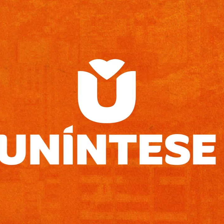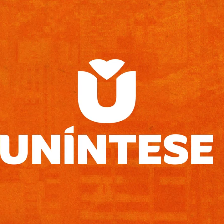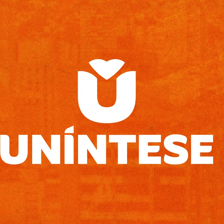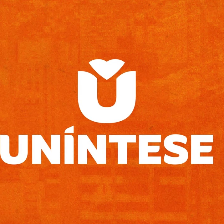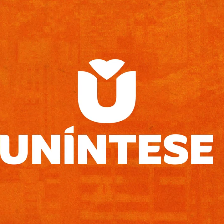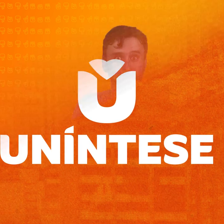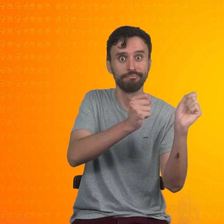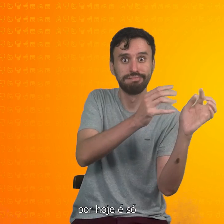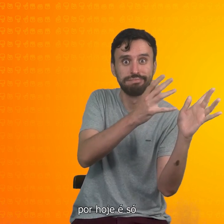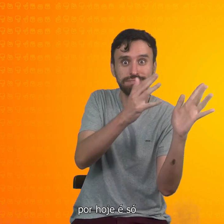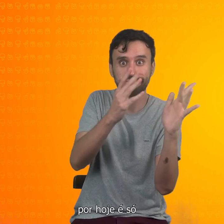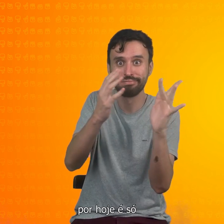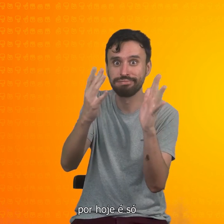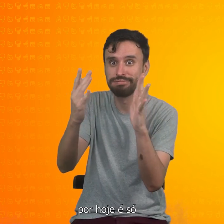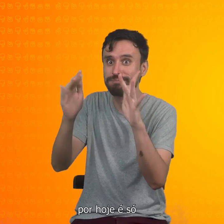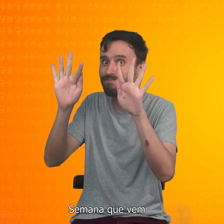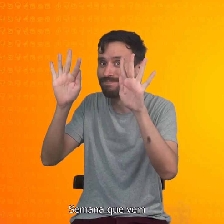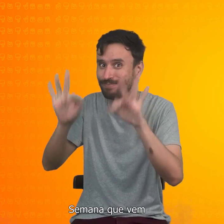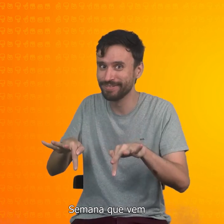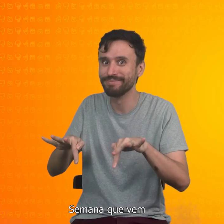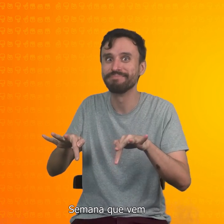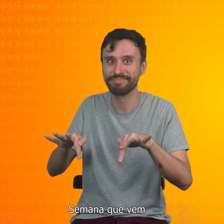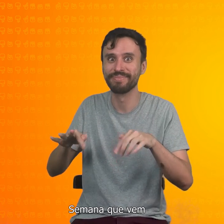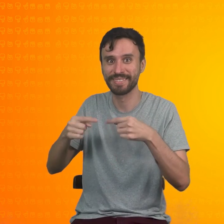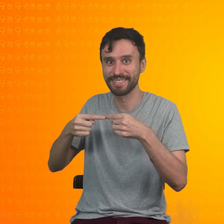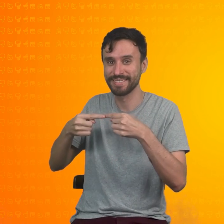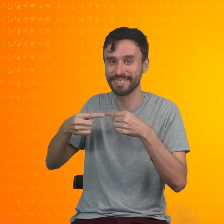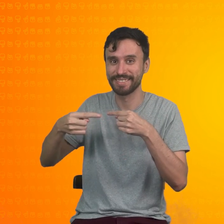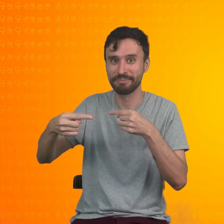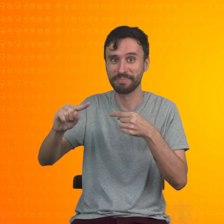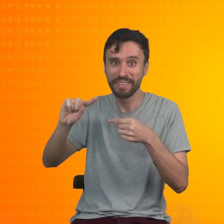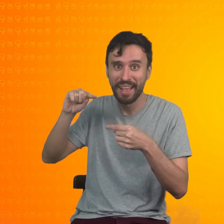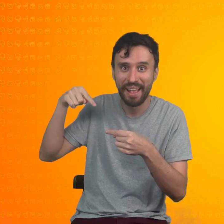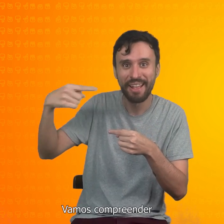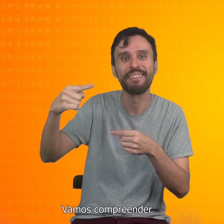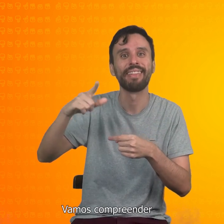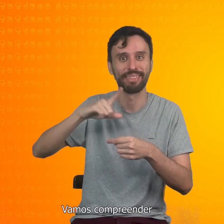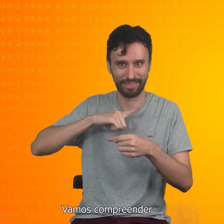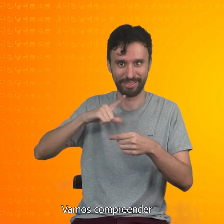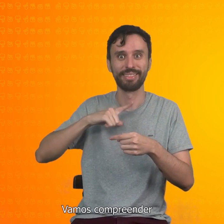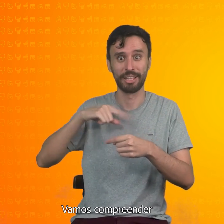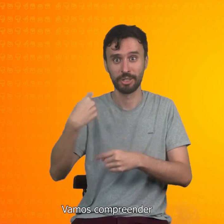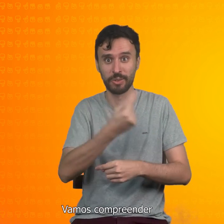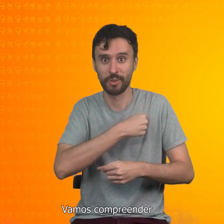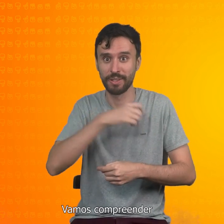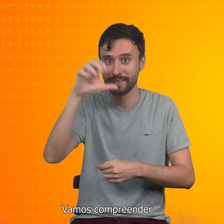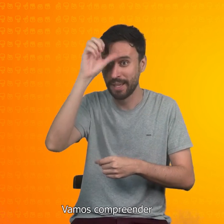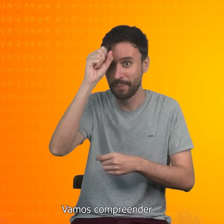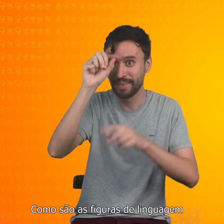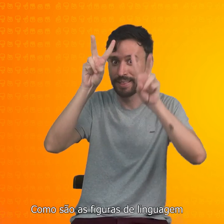Por hoje é só. Semana que vem vamos compreender como